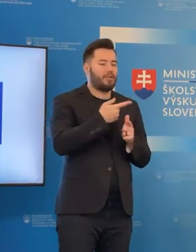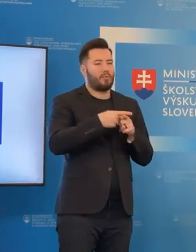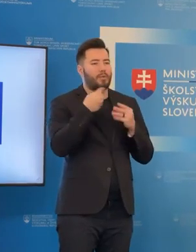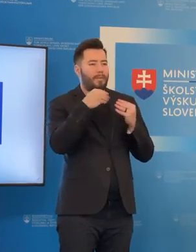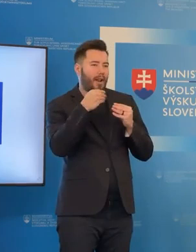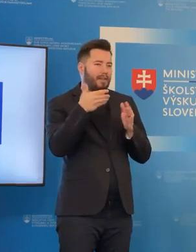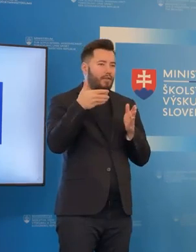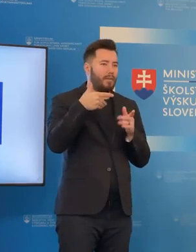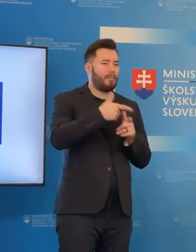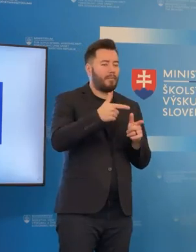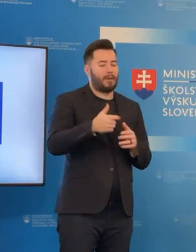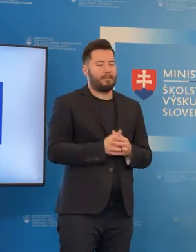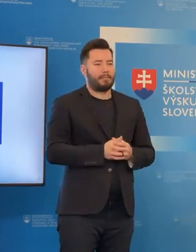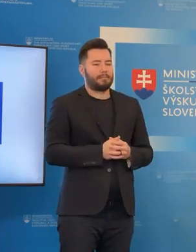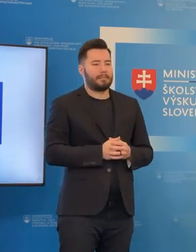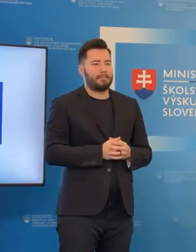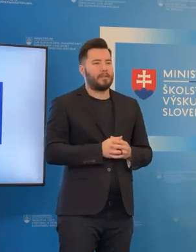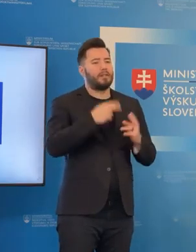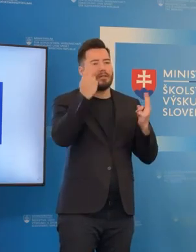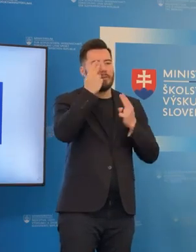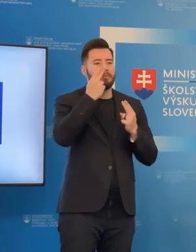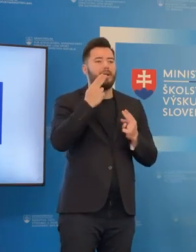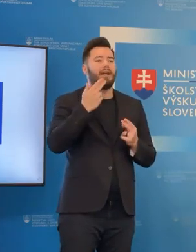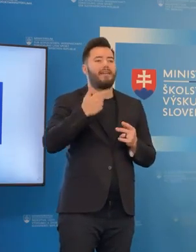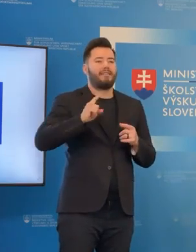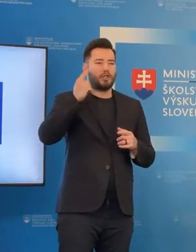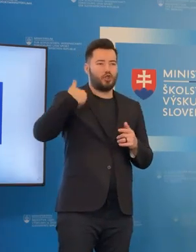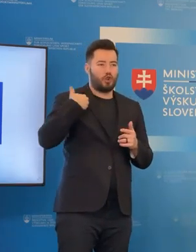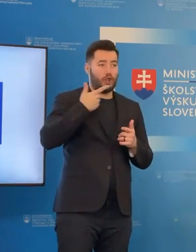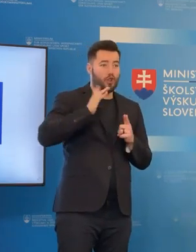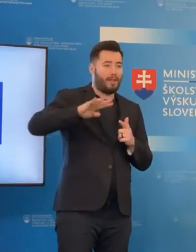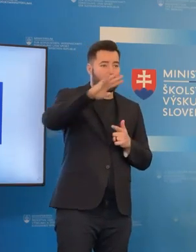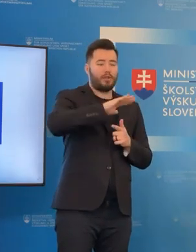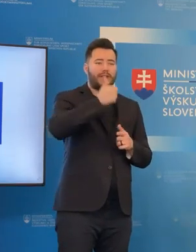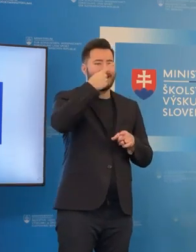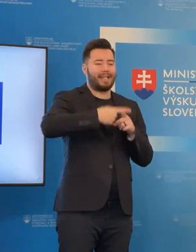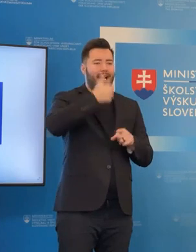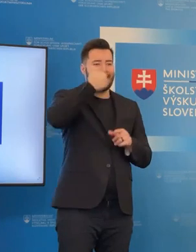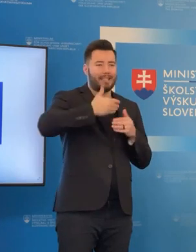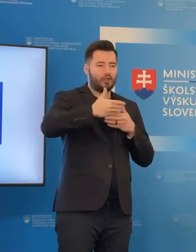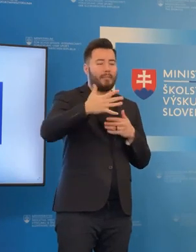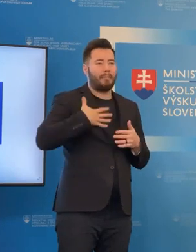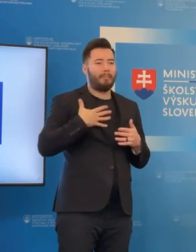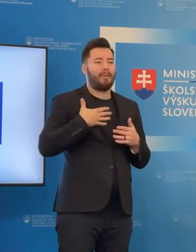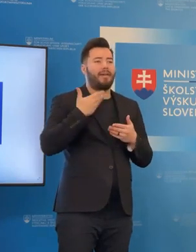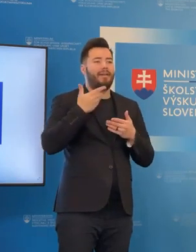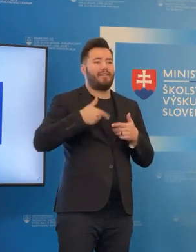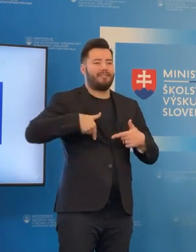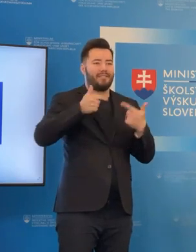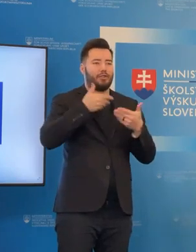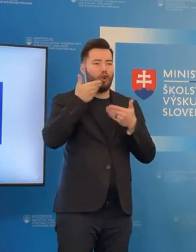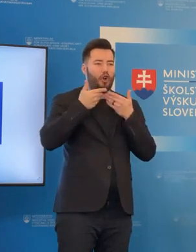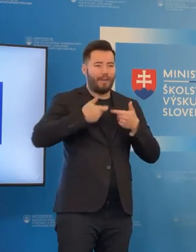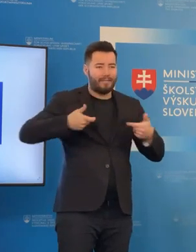v pravidelnom kontakte s vysokými školami. máme telekonferenciu raz týždenie. Ja sa jej tiež snažím zúčastňovať, keď